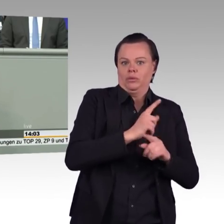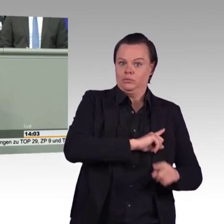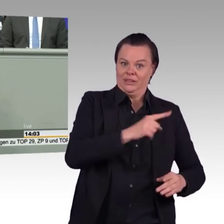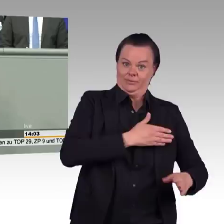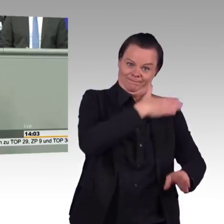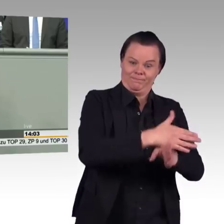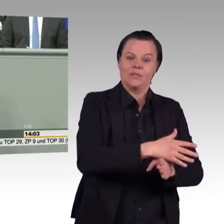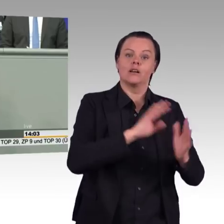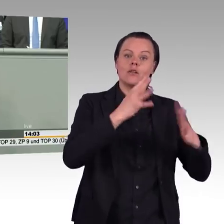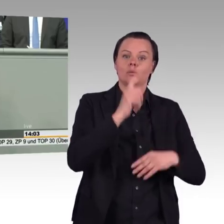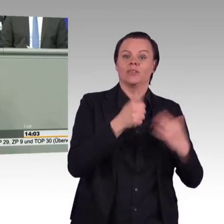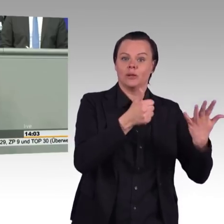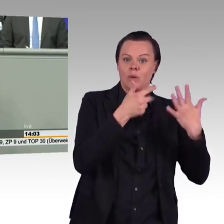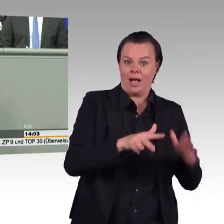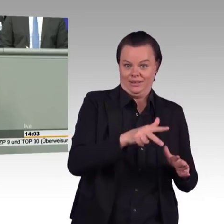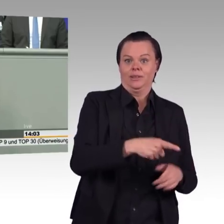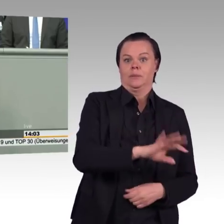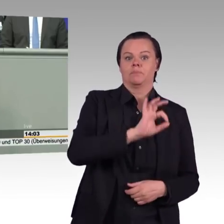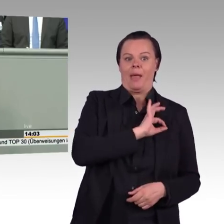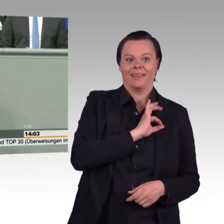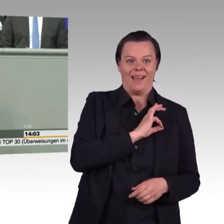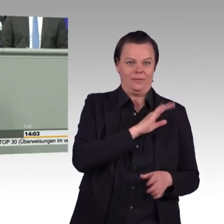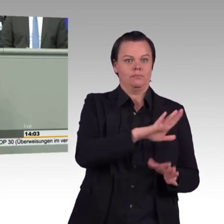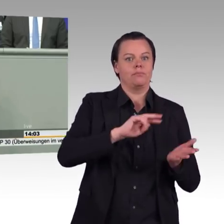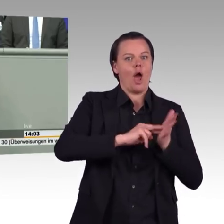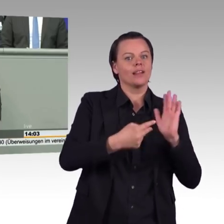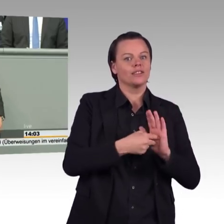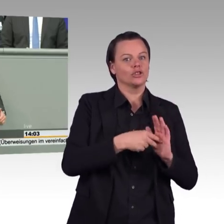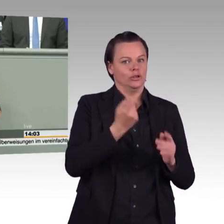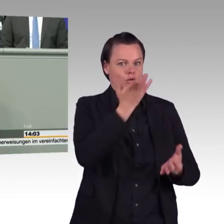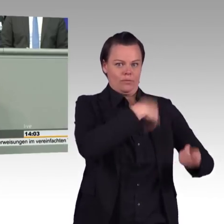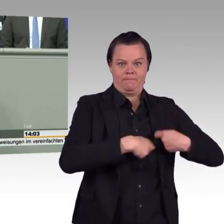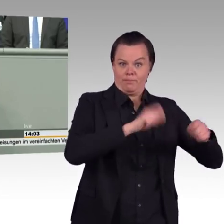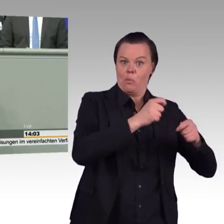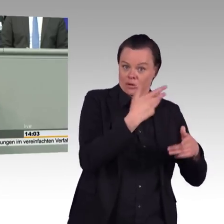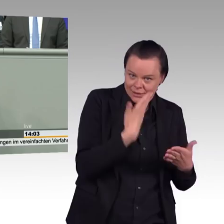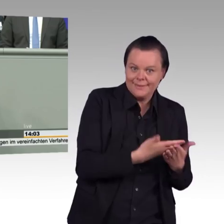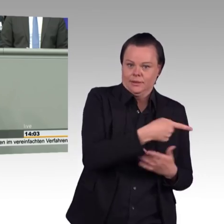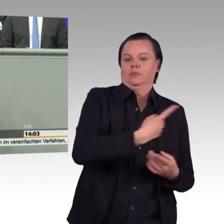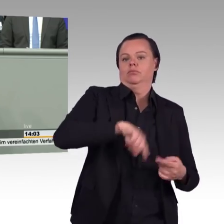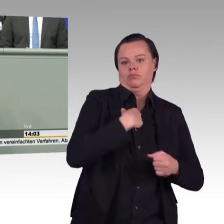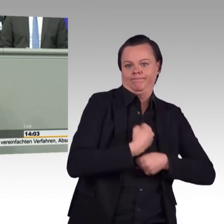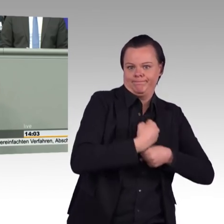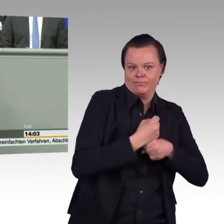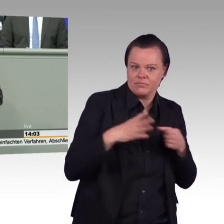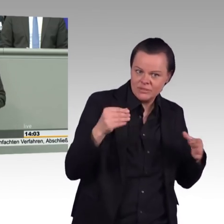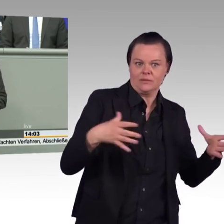Braunkohlerzeugung, nicht aus Nutzung bis 2022. Atomstrom wird weg sein gegen